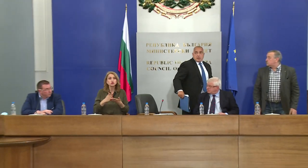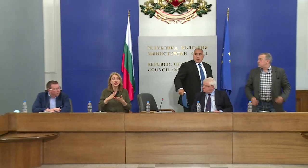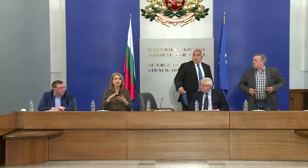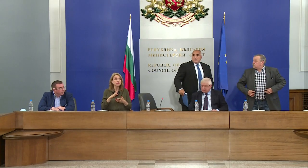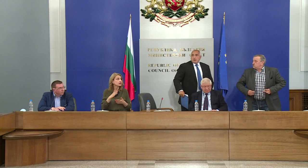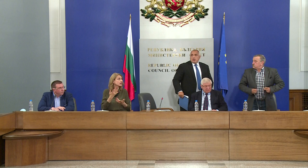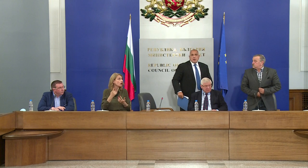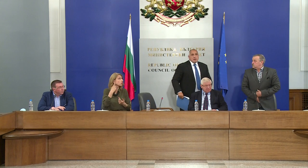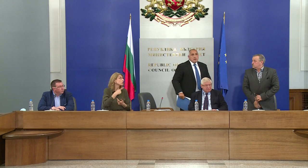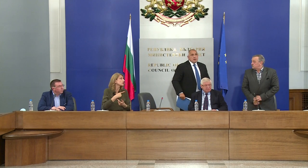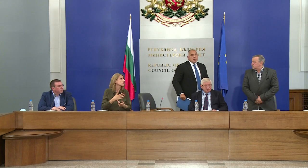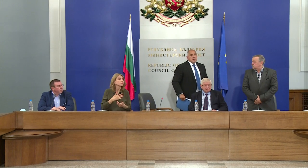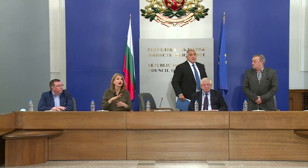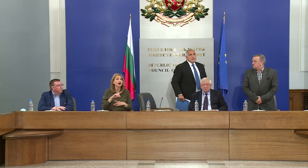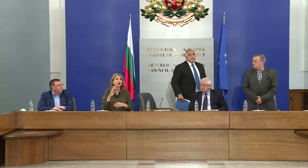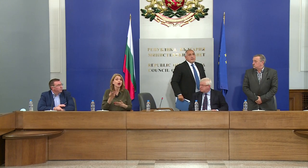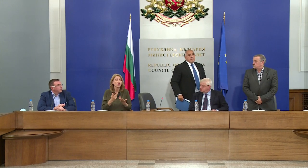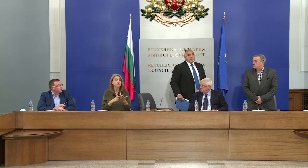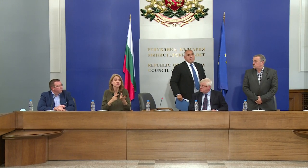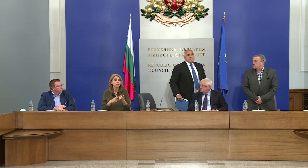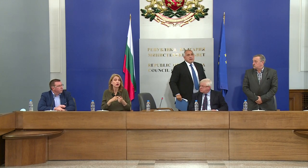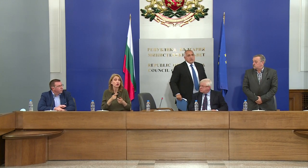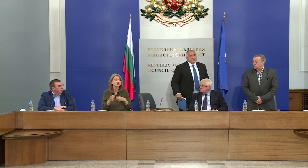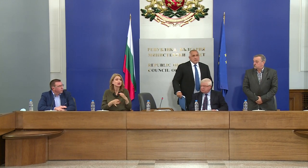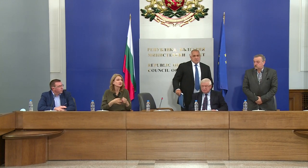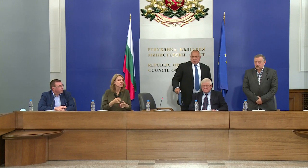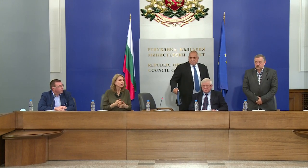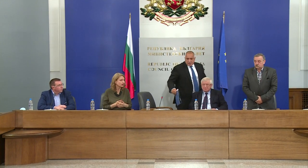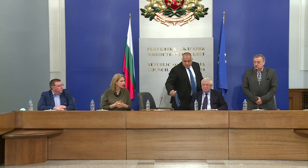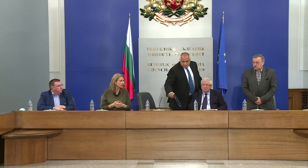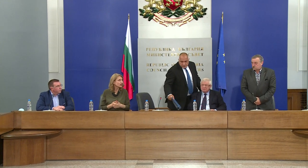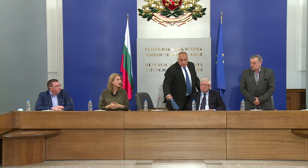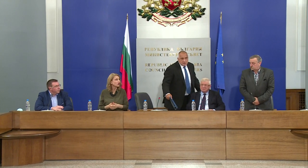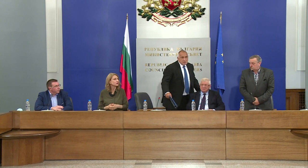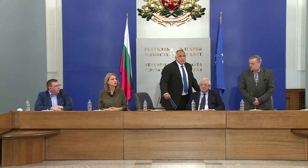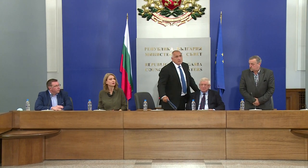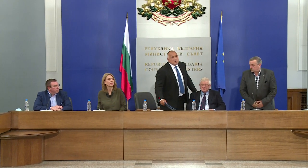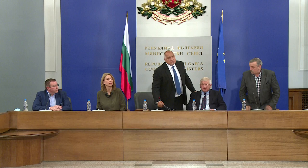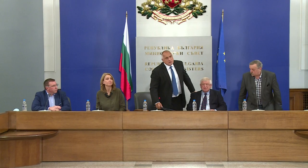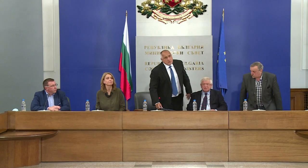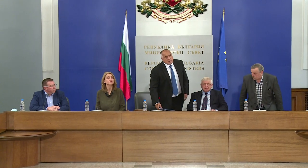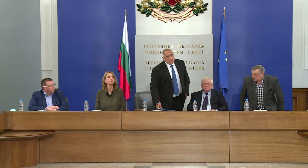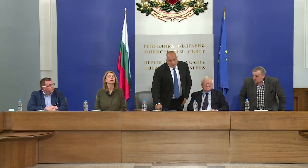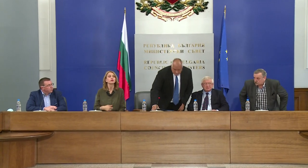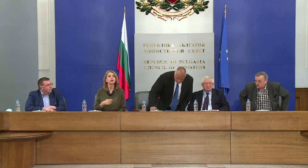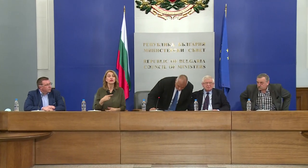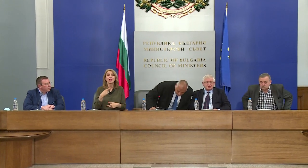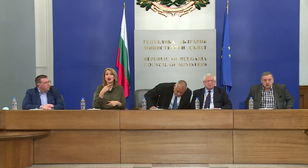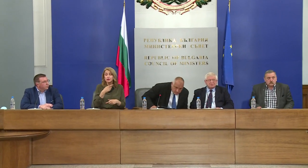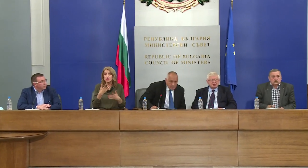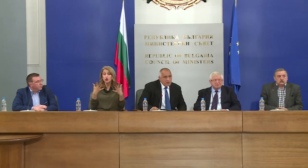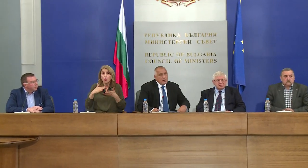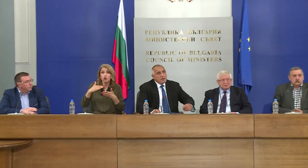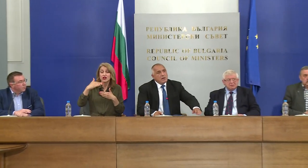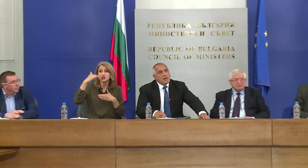тази връзка не беше ли грешка от хлаването на мерките? Какво? Не ви разбрах. Бихте ли повторили? Въпросът ми е, не беше ли грешка от